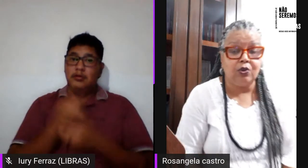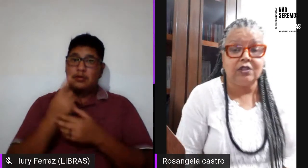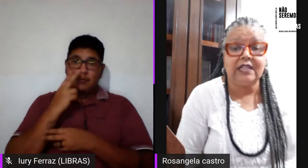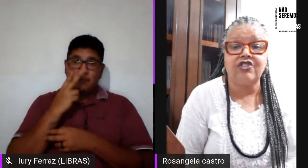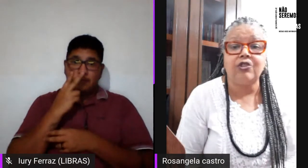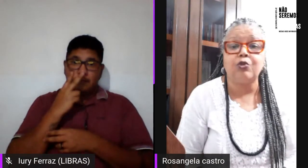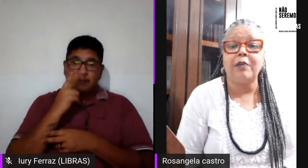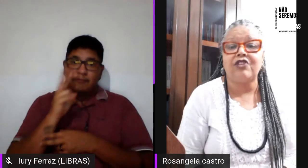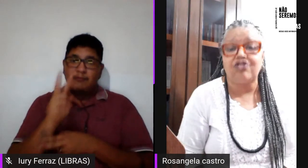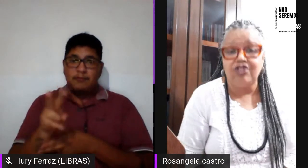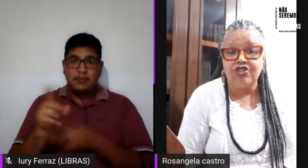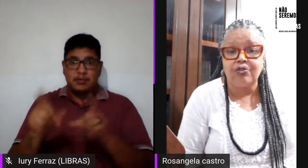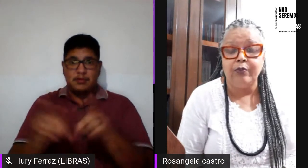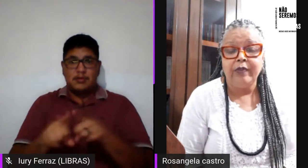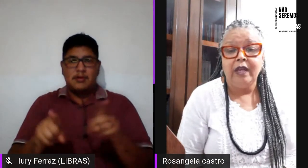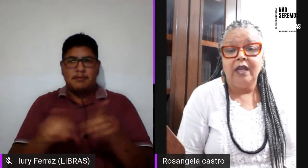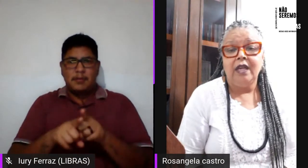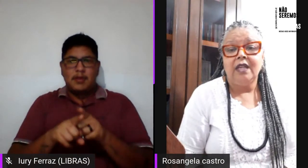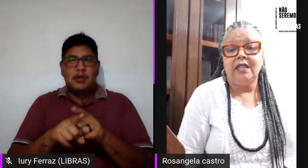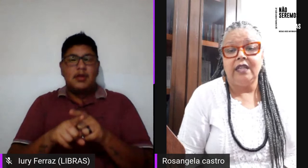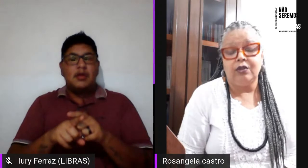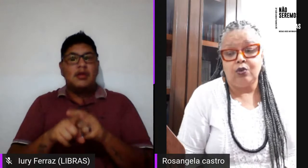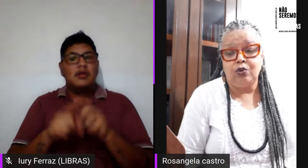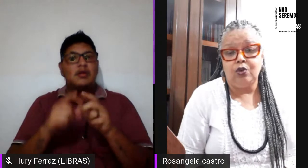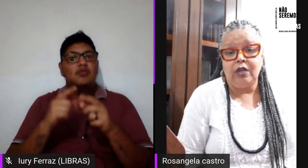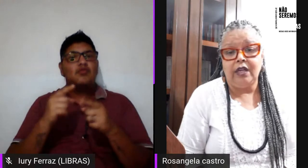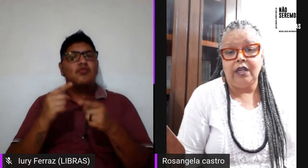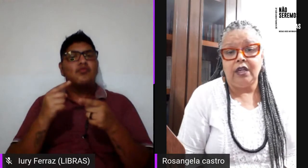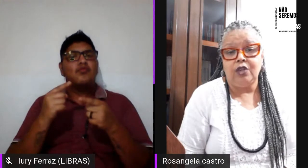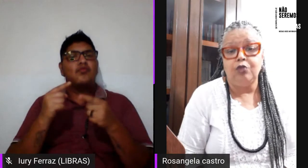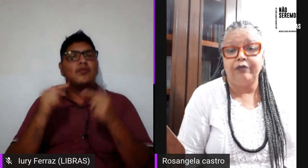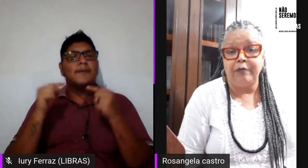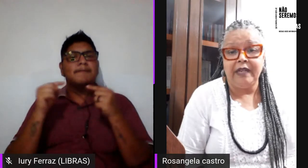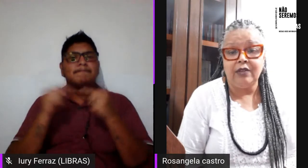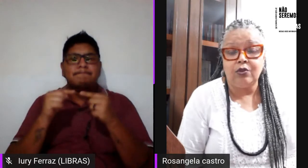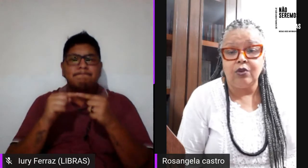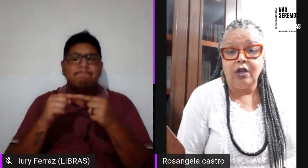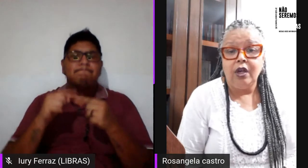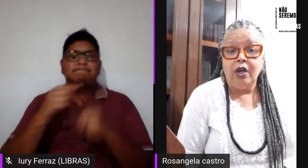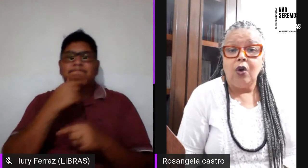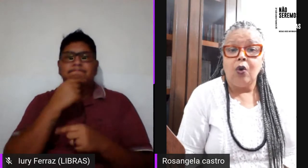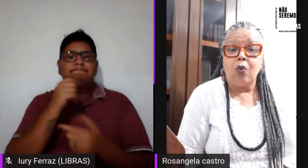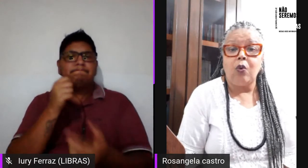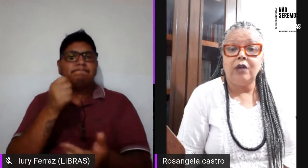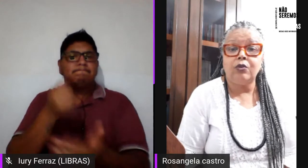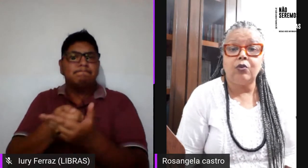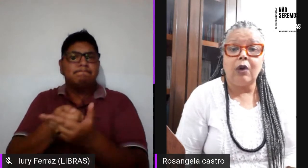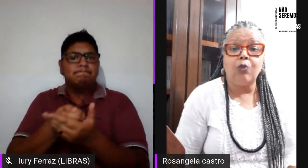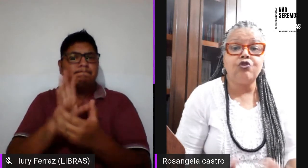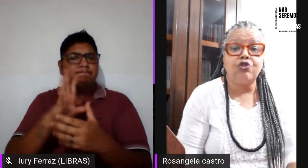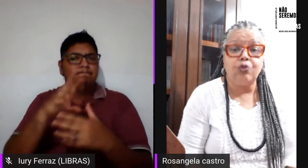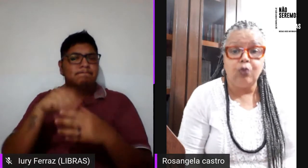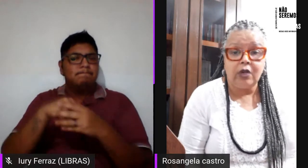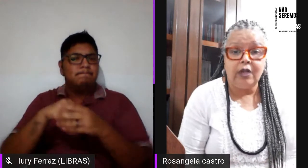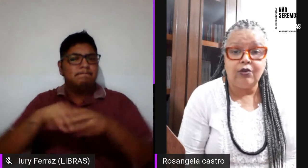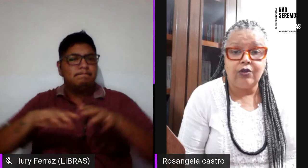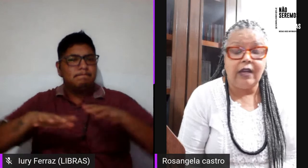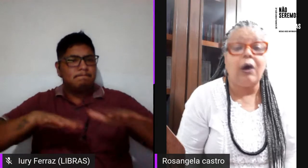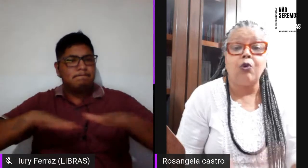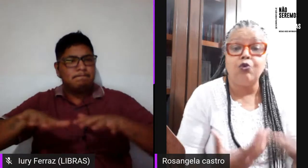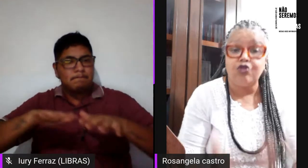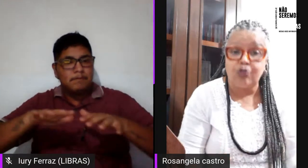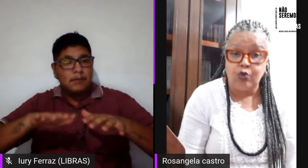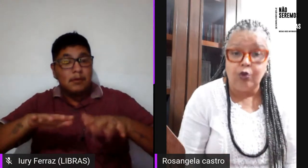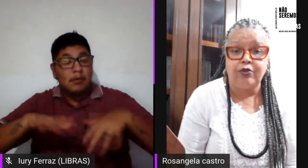bem trouxe a questão do machismo dentro do movimento, quando alguns núcleos,